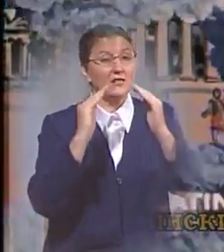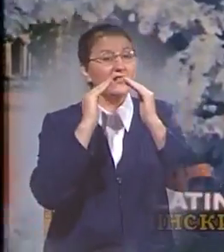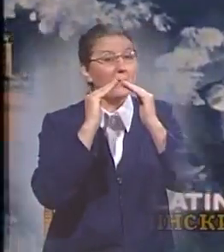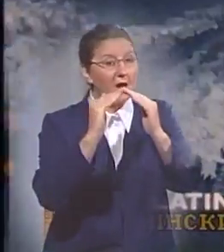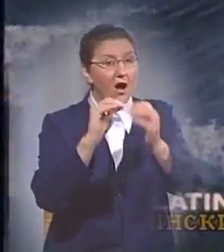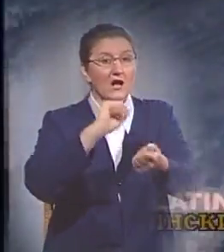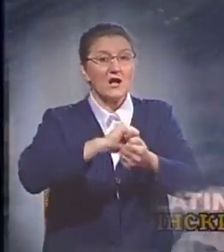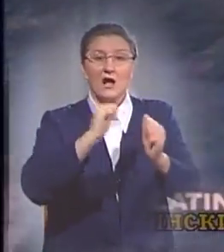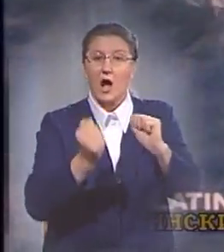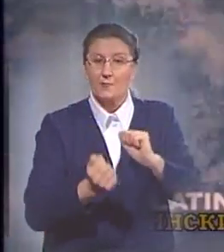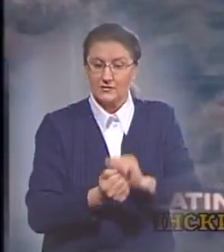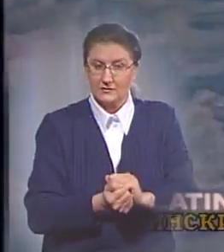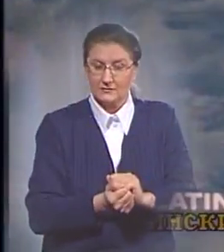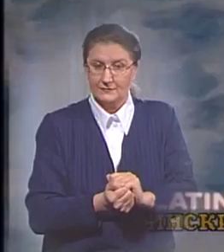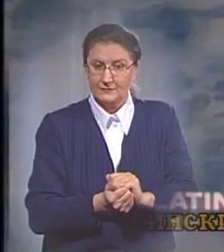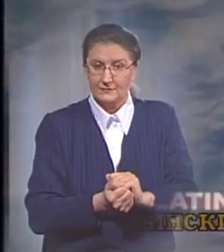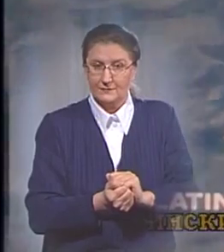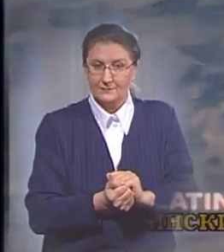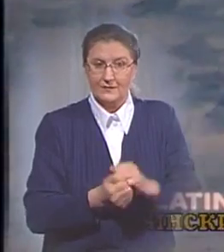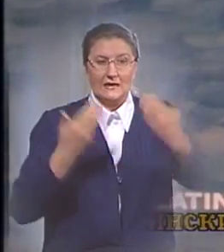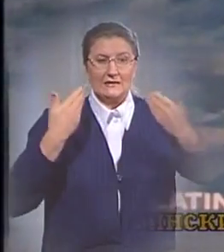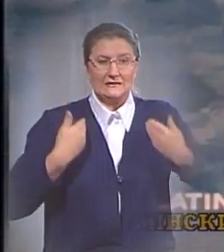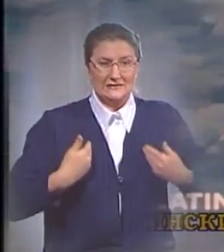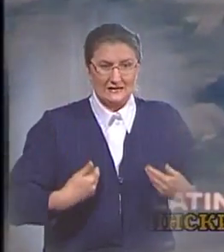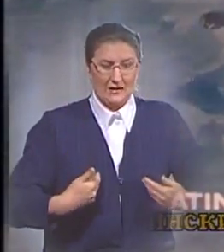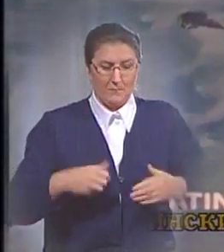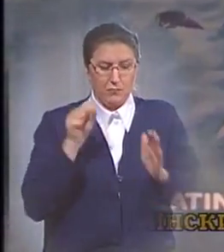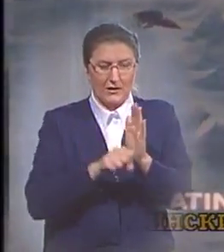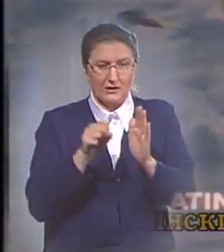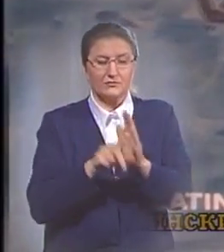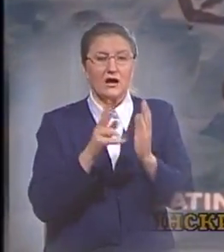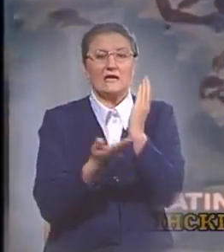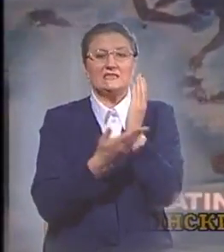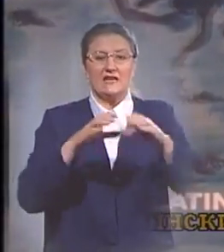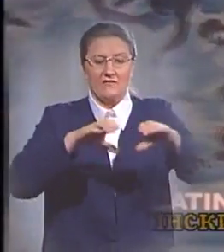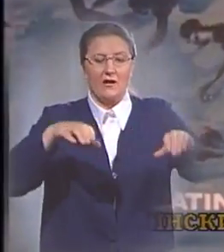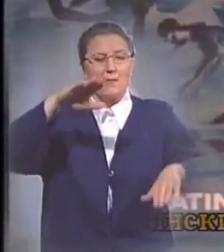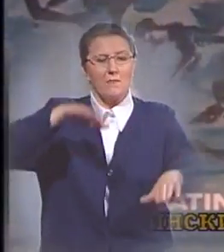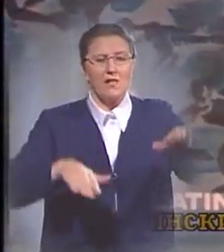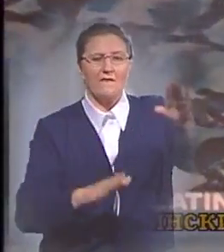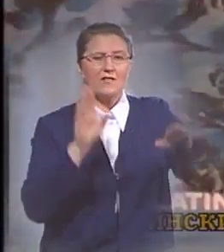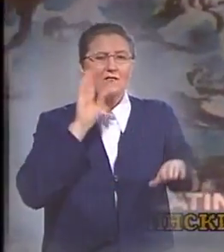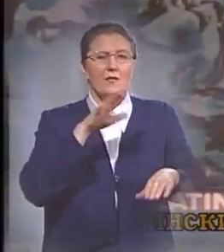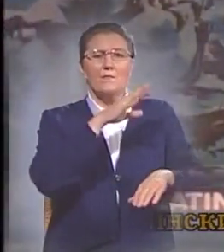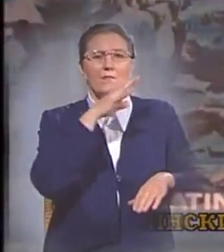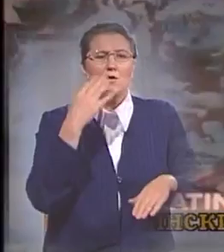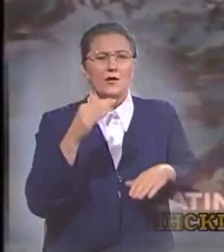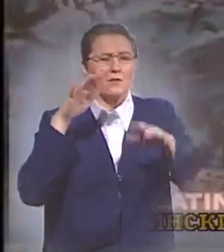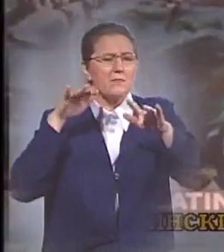камни. Тела погибших плавали, как стволы деревьев. Множество их плавало в море,